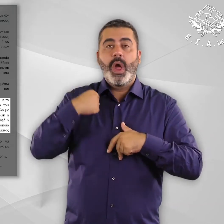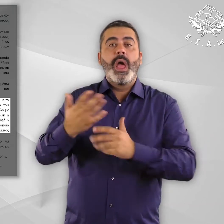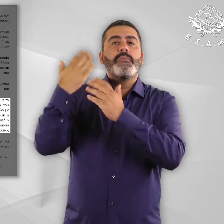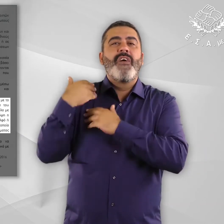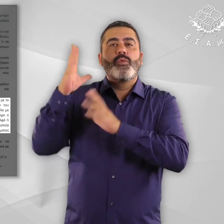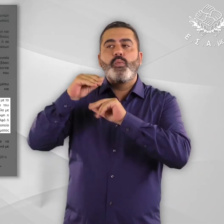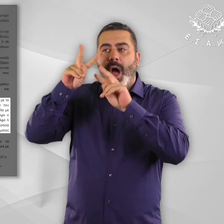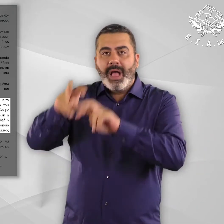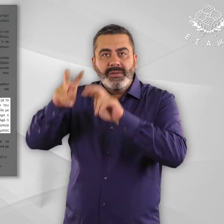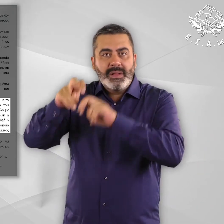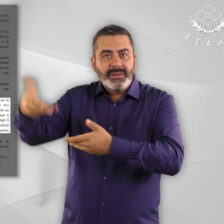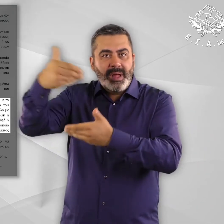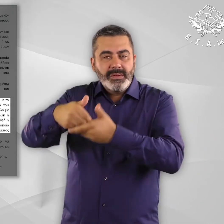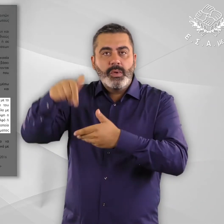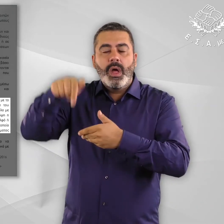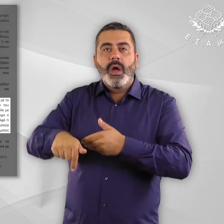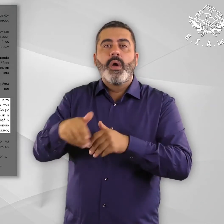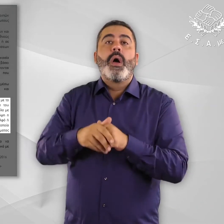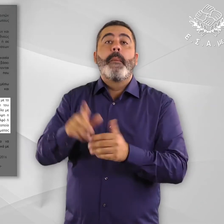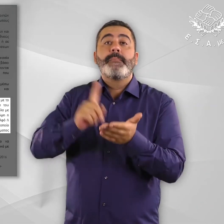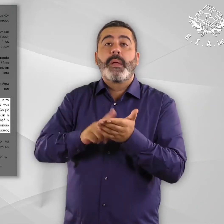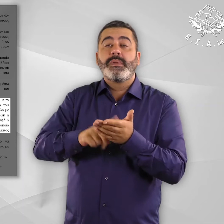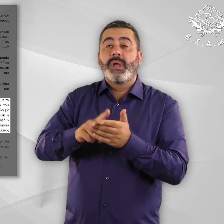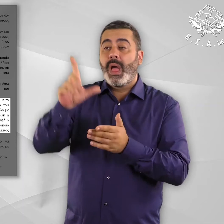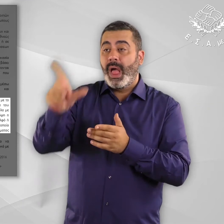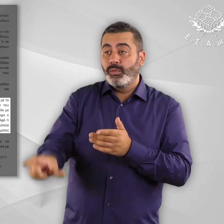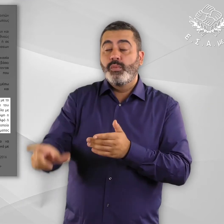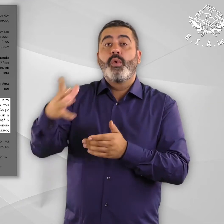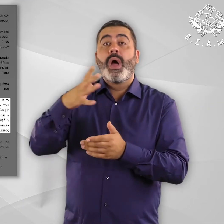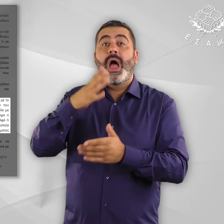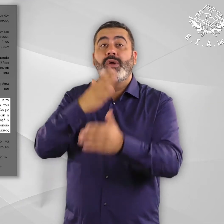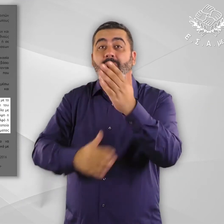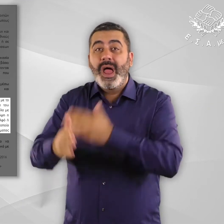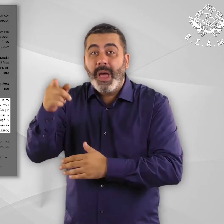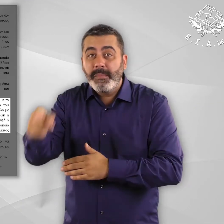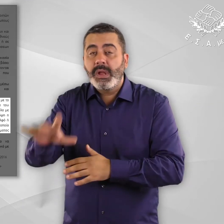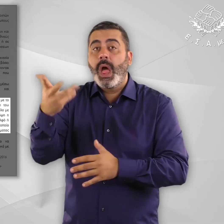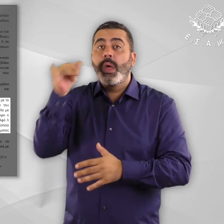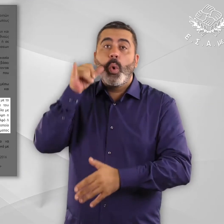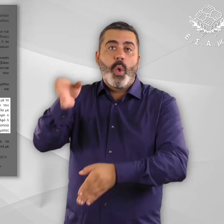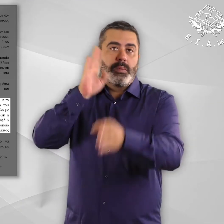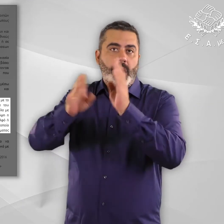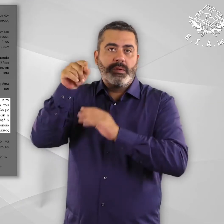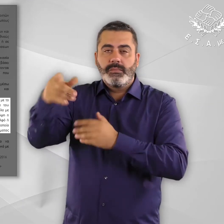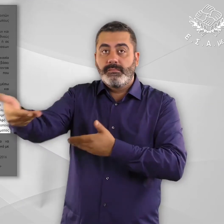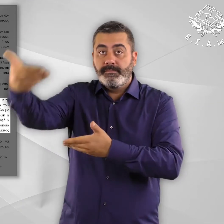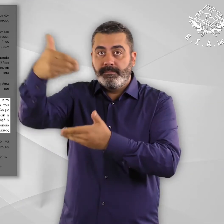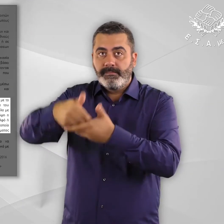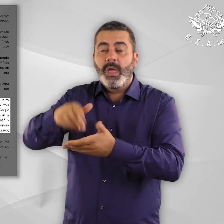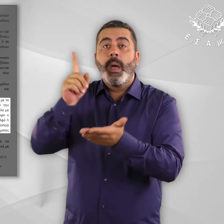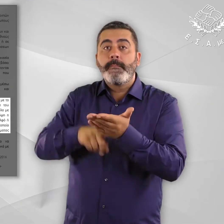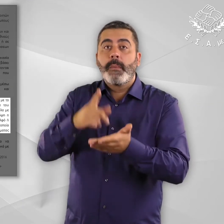αιτήματος ασύλου. Στην περίπτωση των αιτούντων ασύλων με σοβαρή αναπηρία ή σοβαρή ασθένεια λαμβάνεται υπόψη σχέση